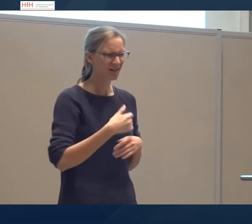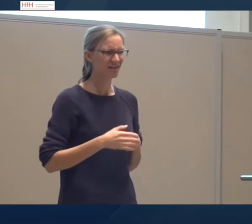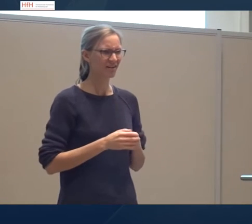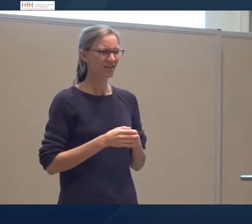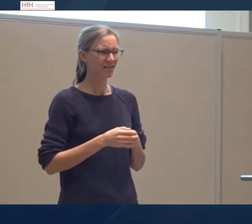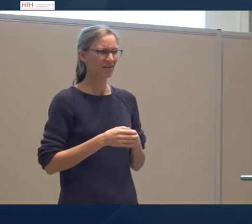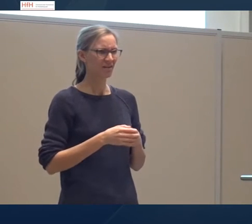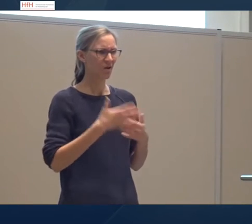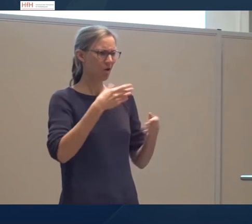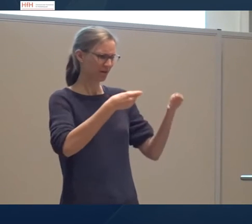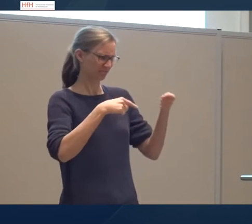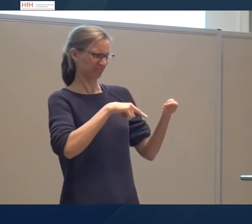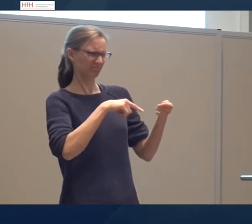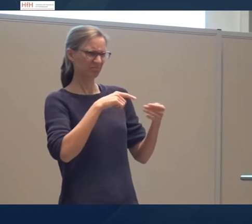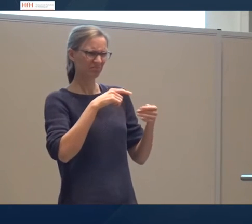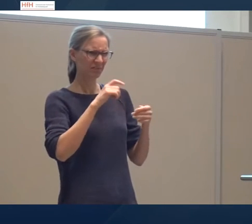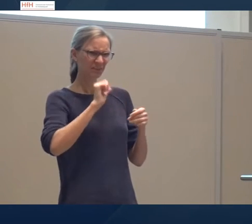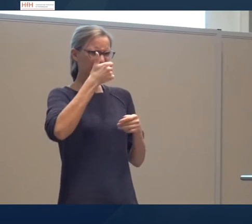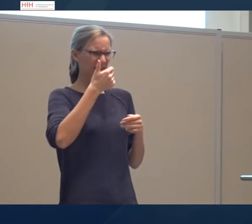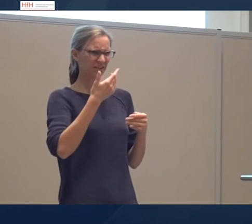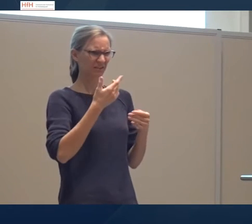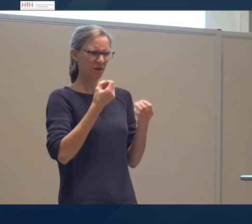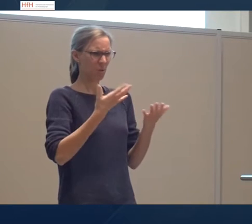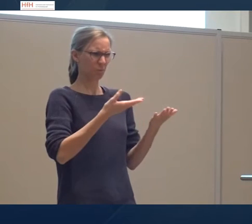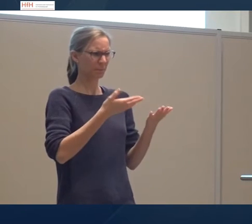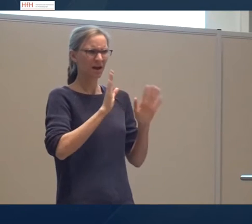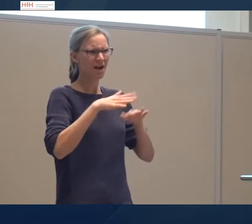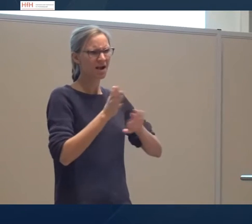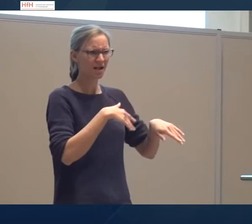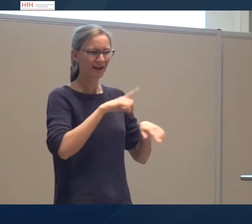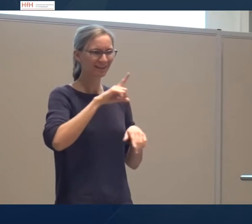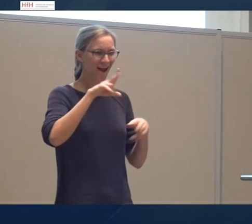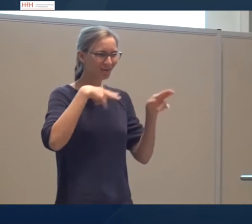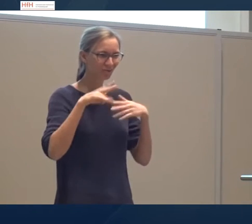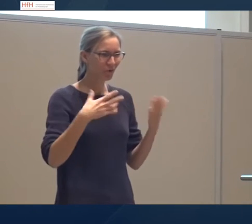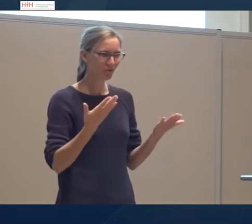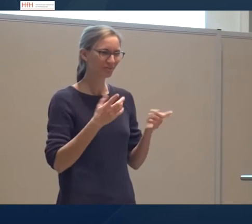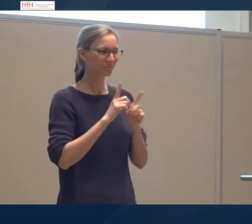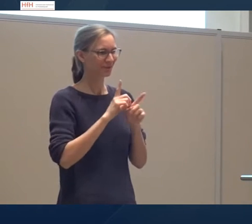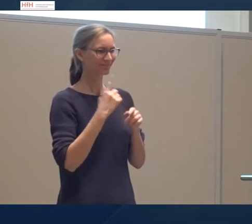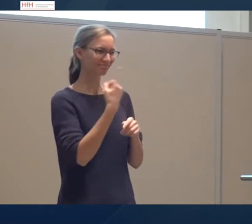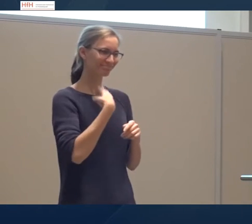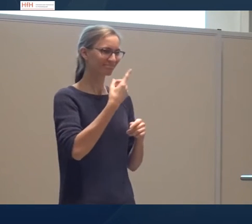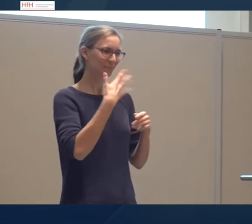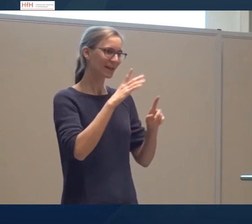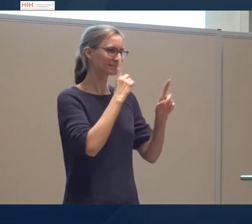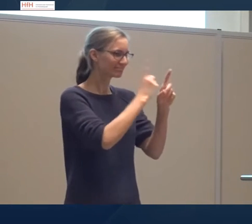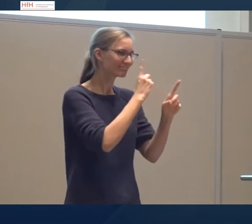findet man die Zeit nicht, das auszufüllen. Das war eine weitere Herausforderung,